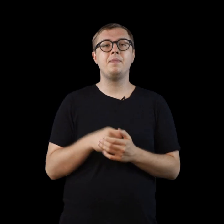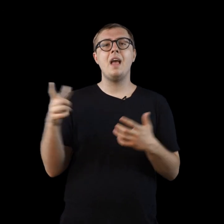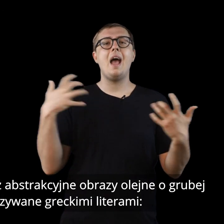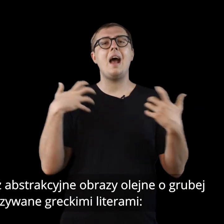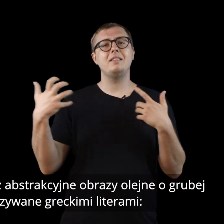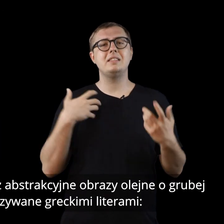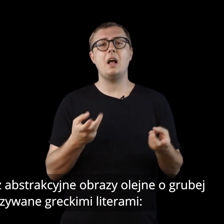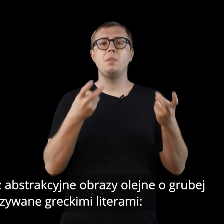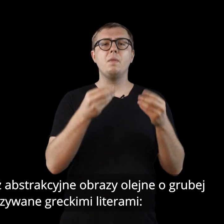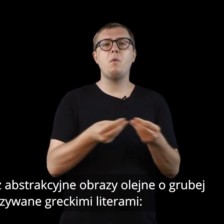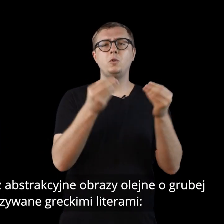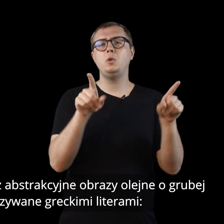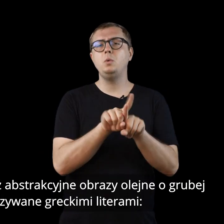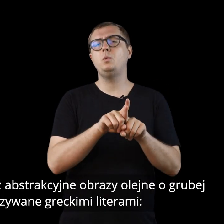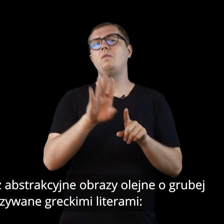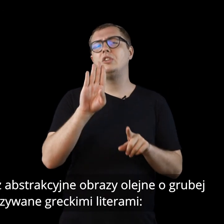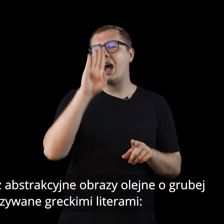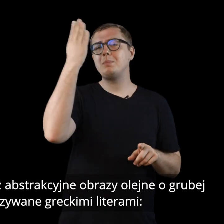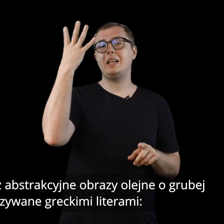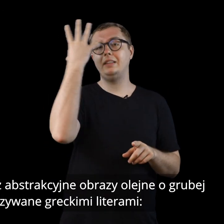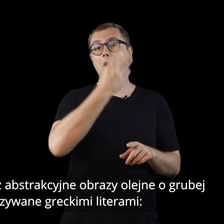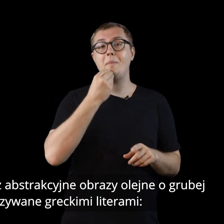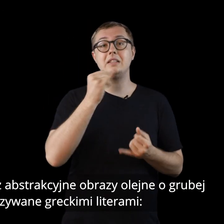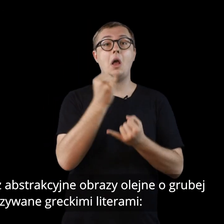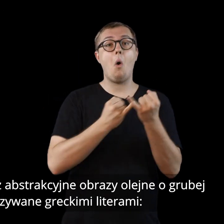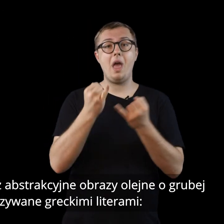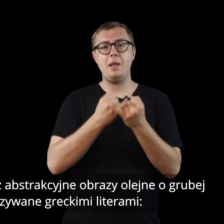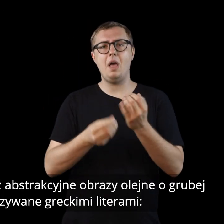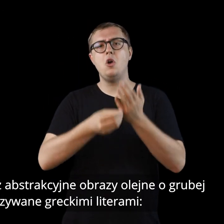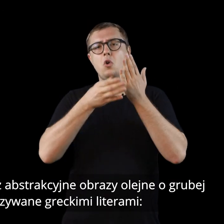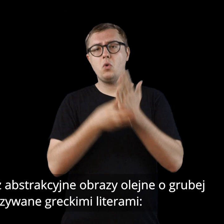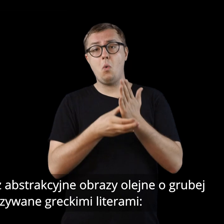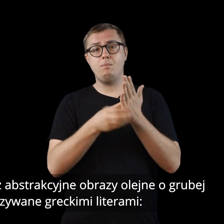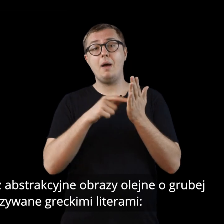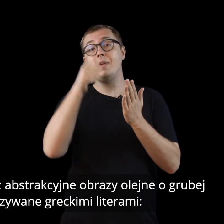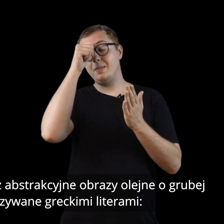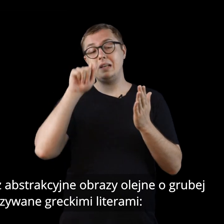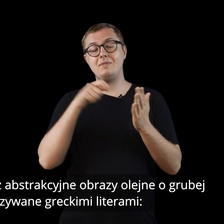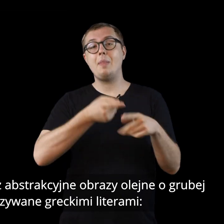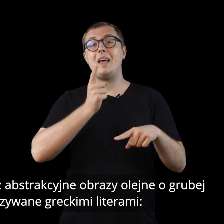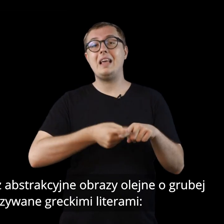Artysta tworzył również abstrakcyjne obrazy olejne o grubej fakturze, nazywane greckimi literami.